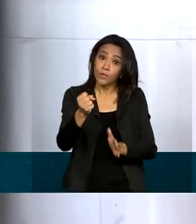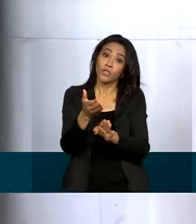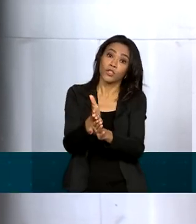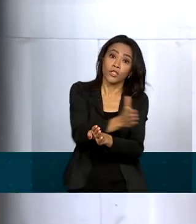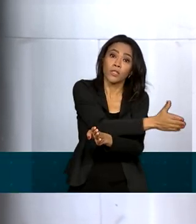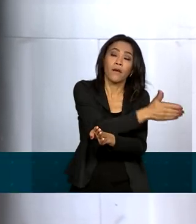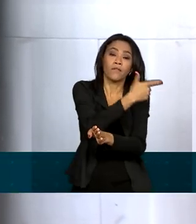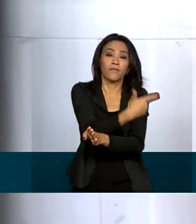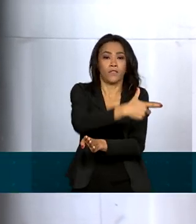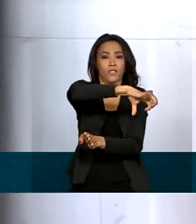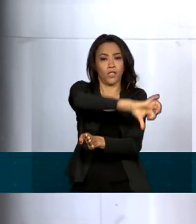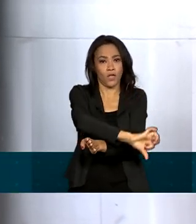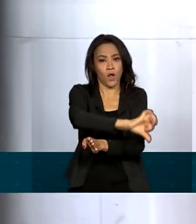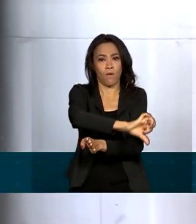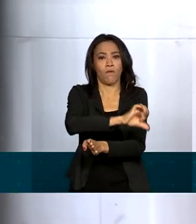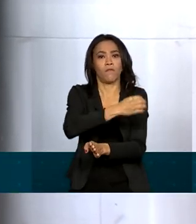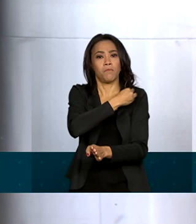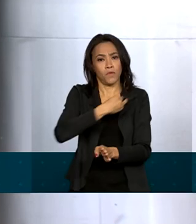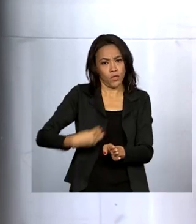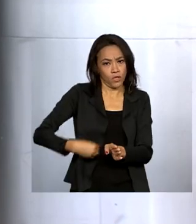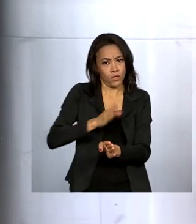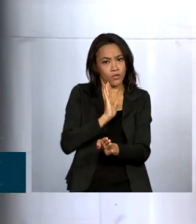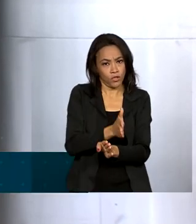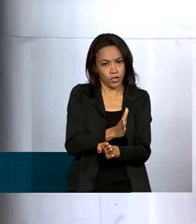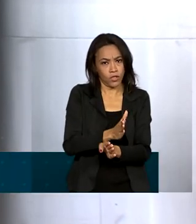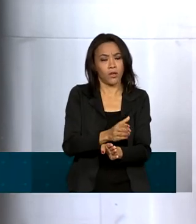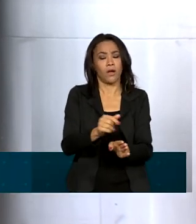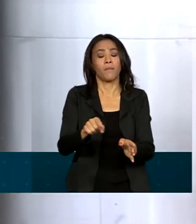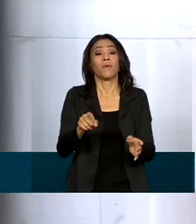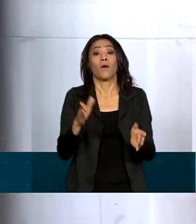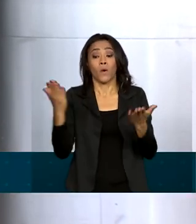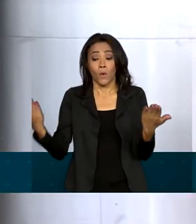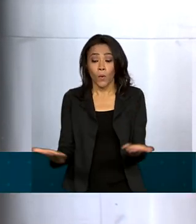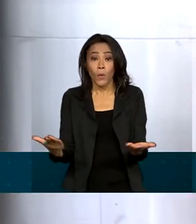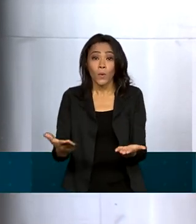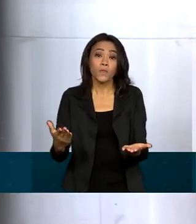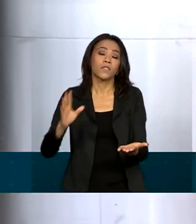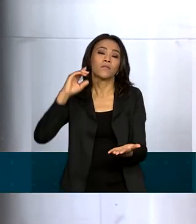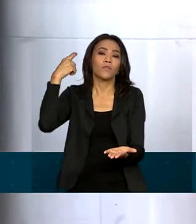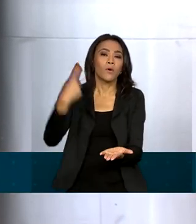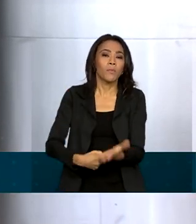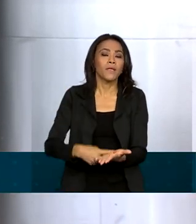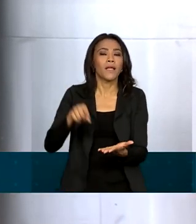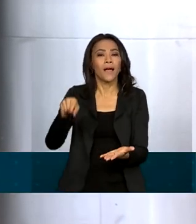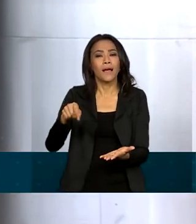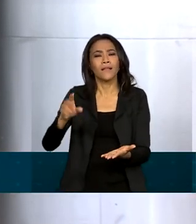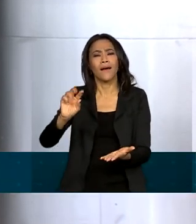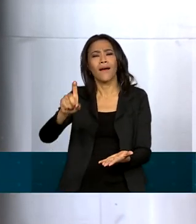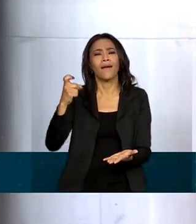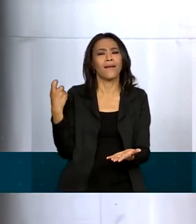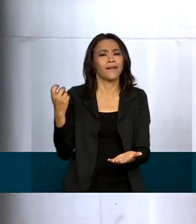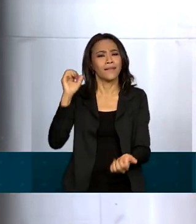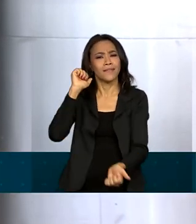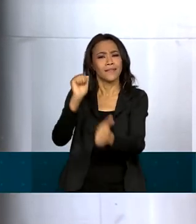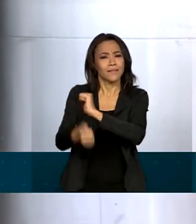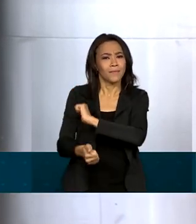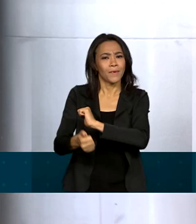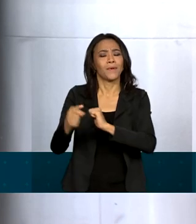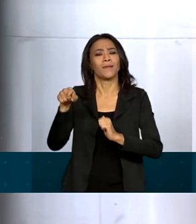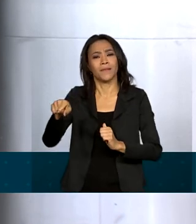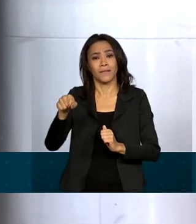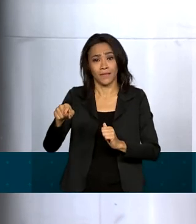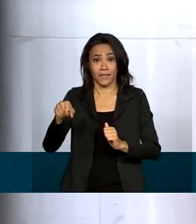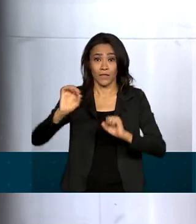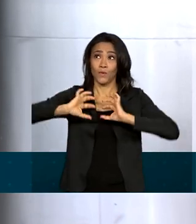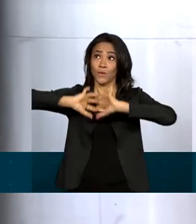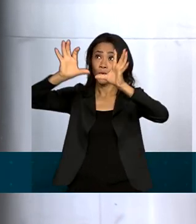29 transmissões de cargo. Para hoje está marcada a de Ana Moser, ex-atleta do vôlei no Ministério do Esporte. E a